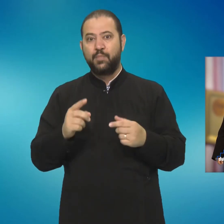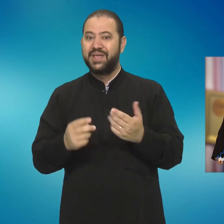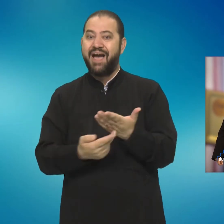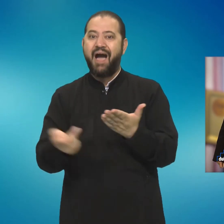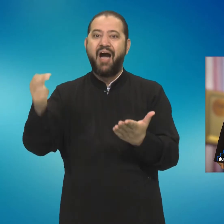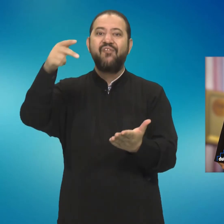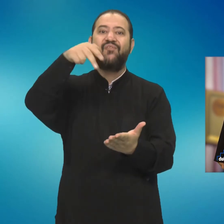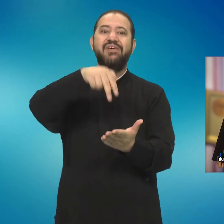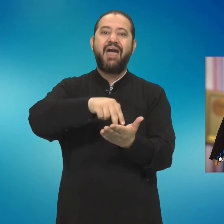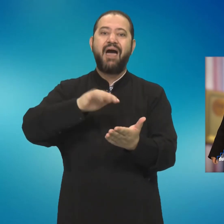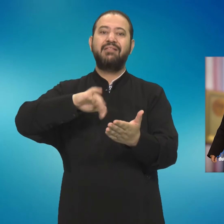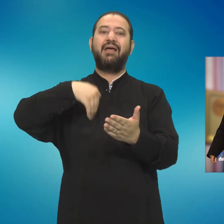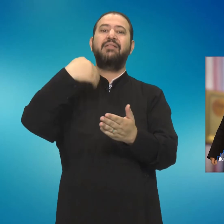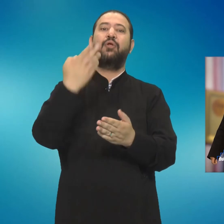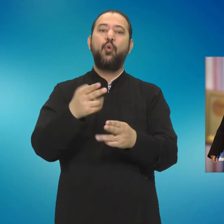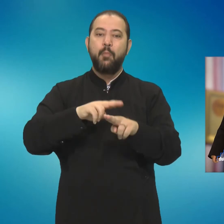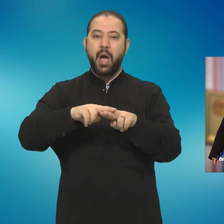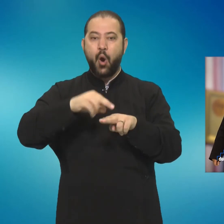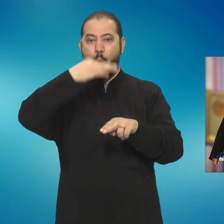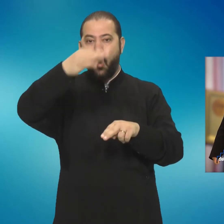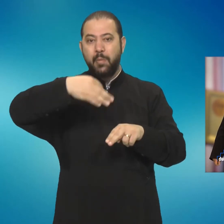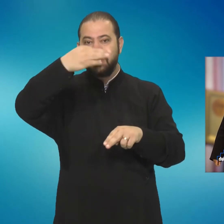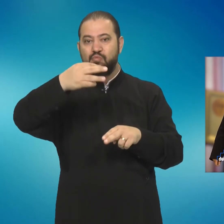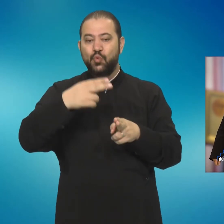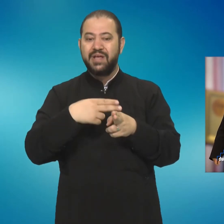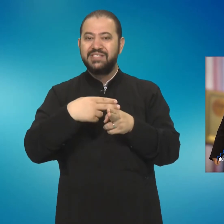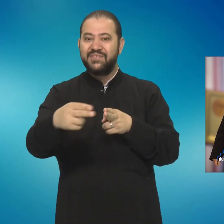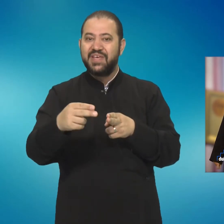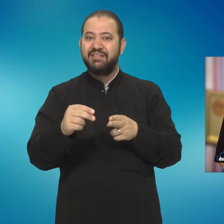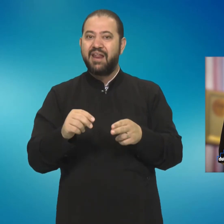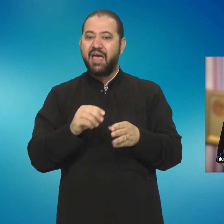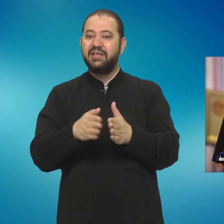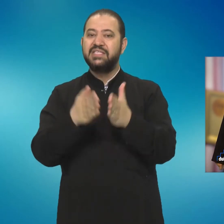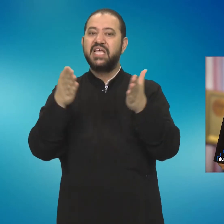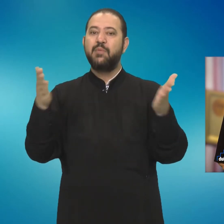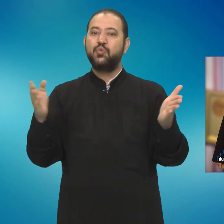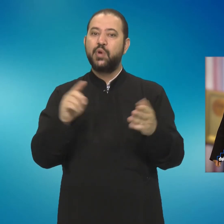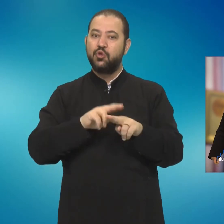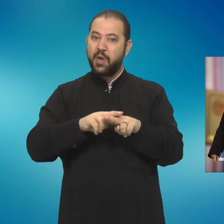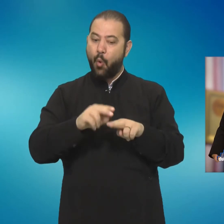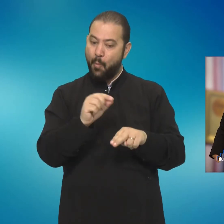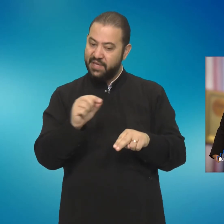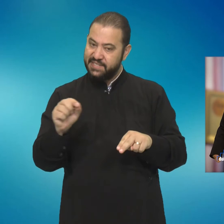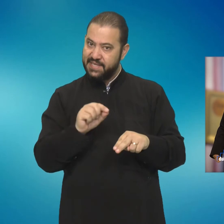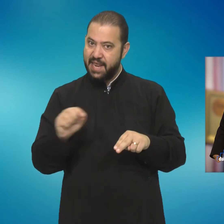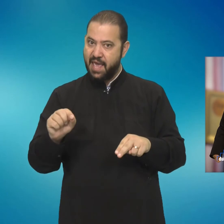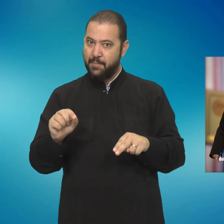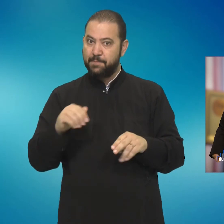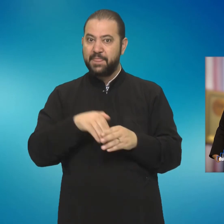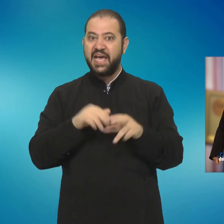ci că a înviat după cum spun Sfintele Scripturi. Deci